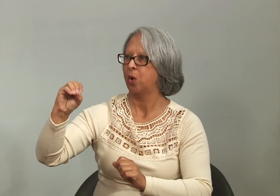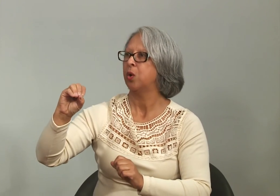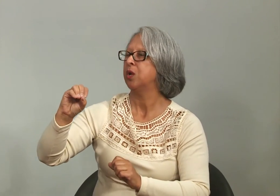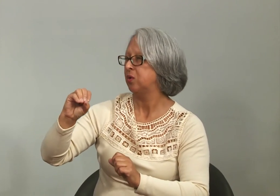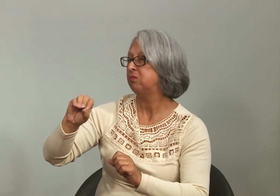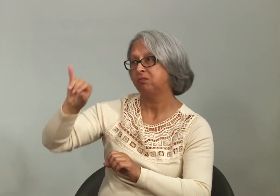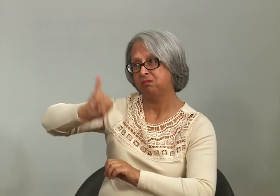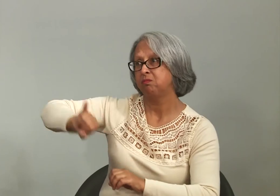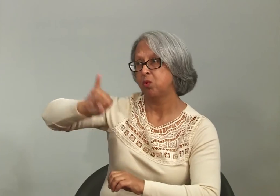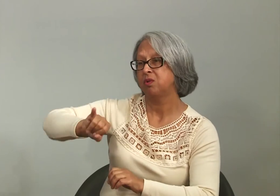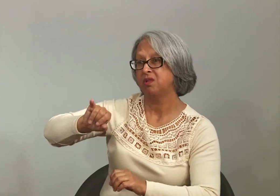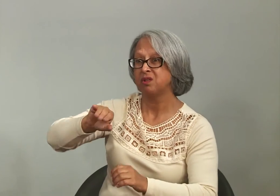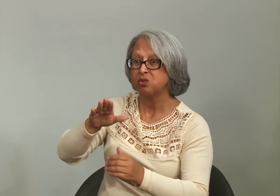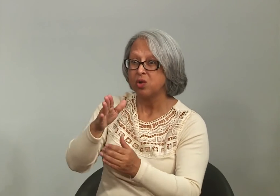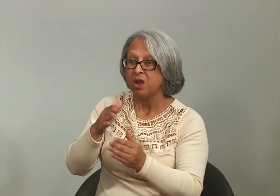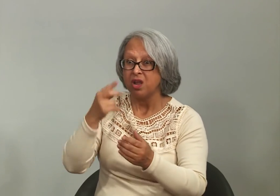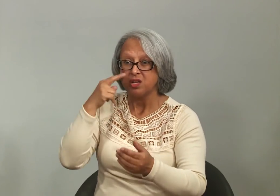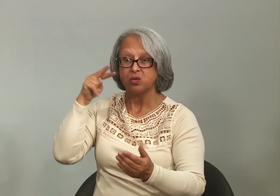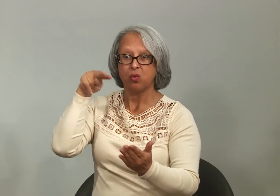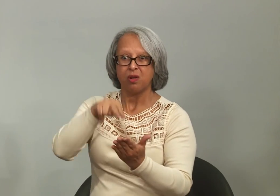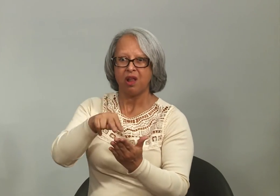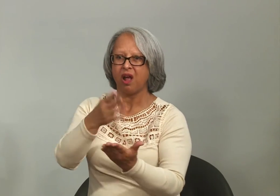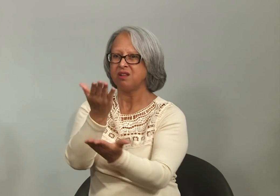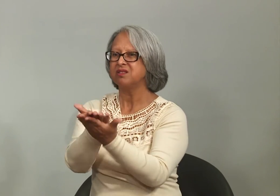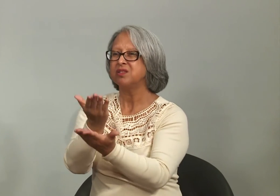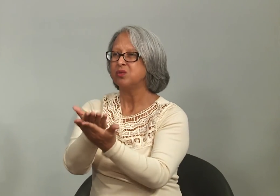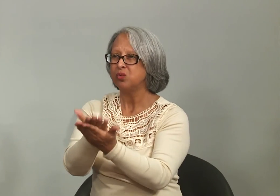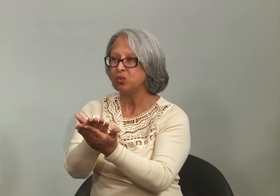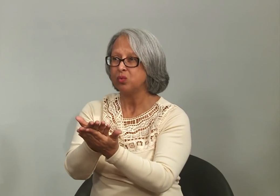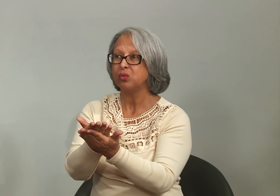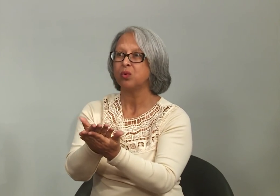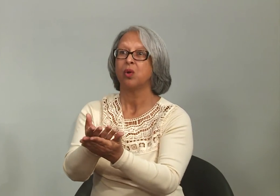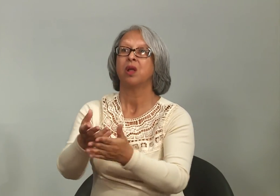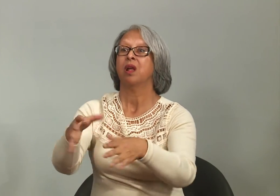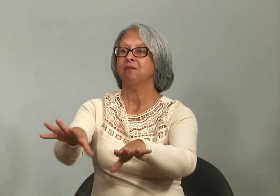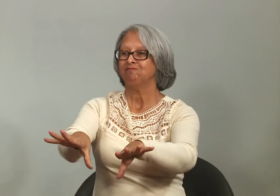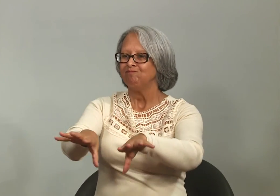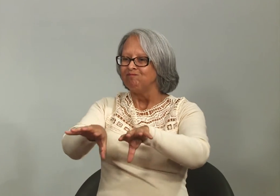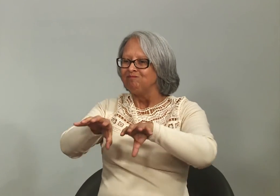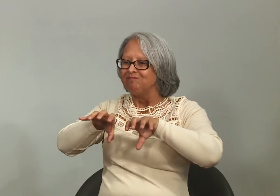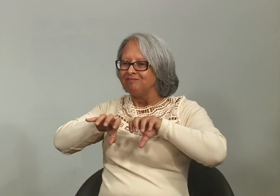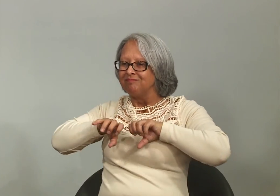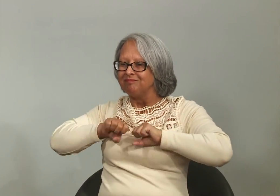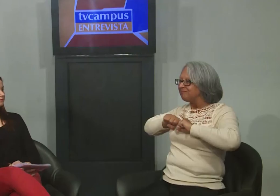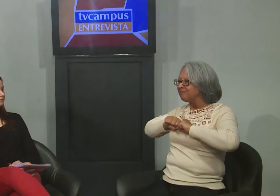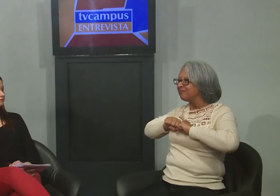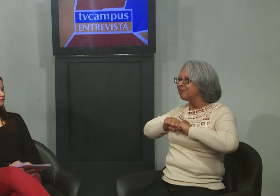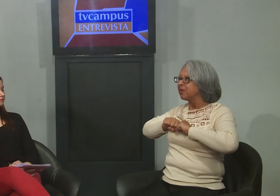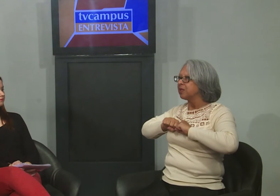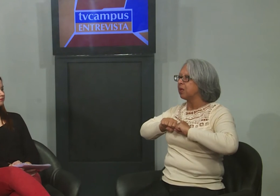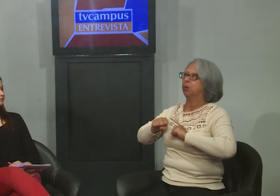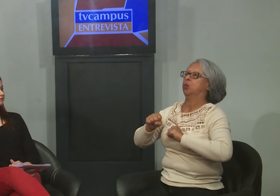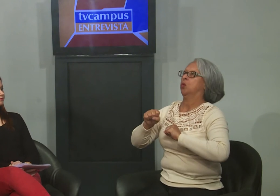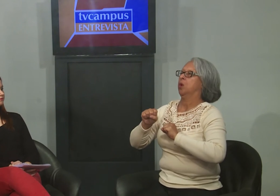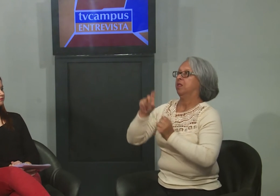Ecolinguístico. É muito importante que há de ser ecolinguístico, porque, por exemplo, nas escolas, a aquisição